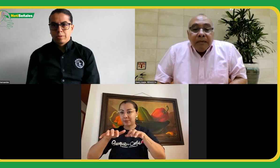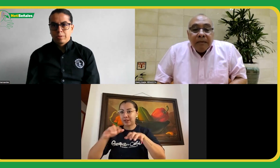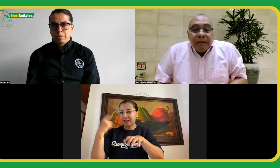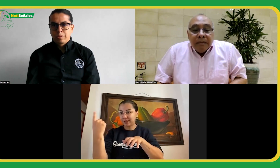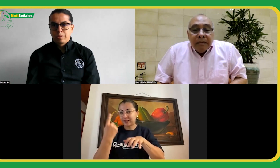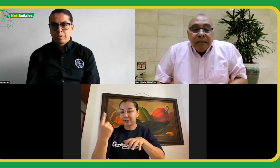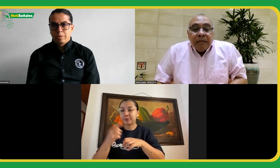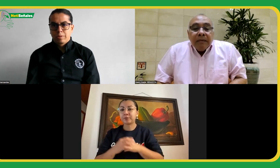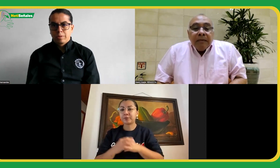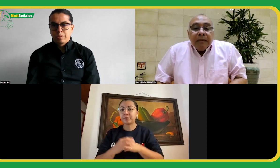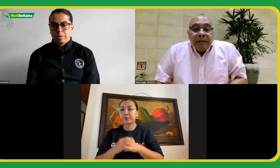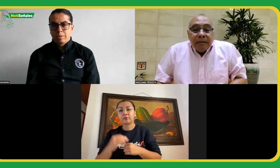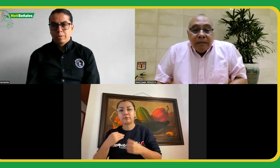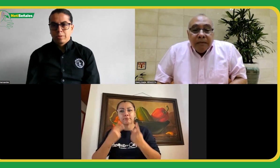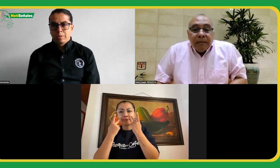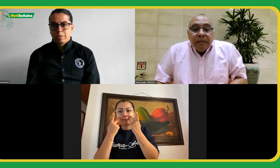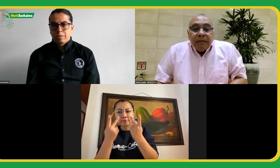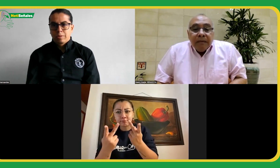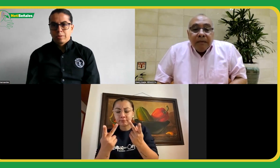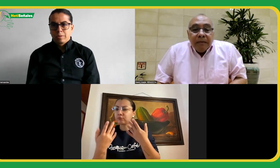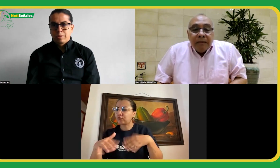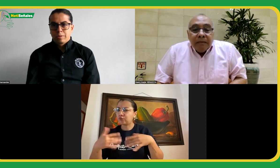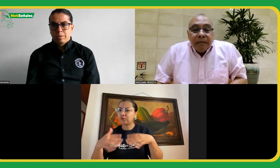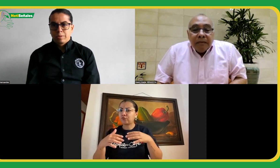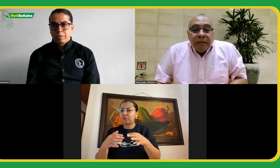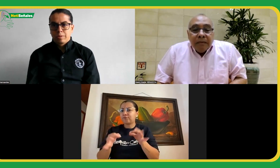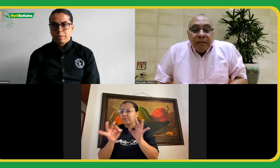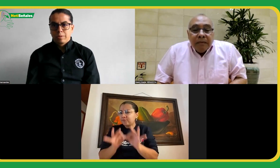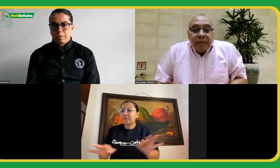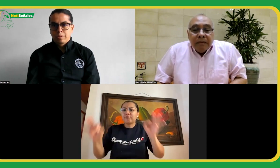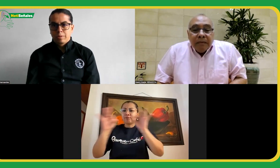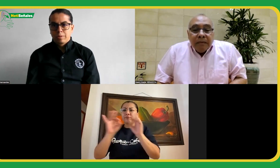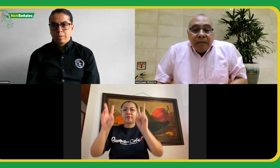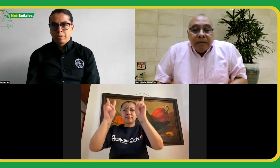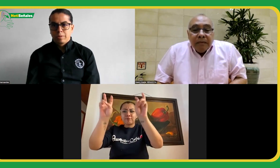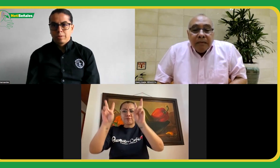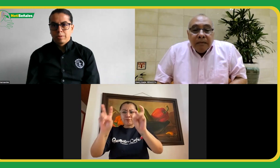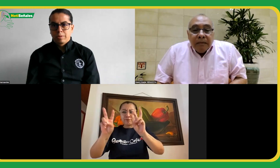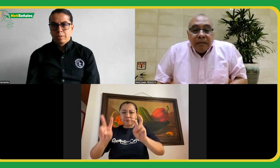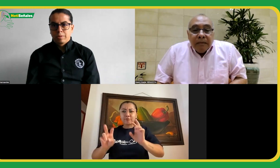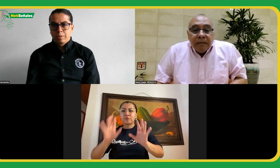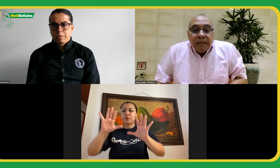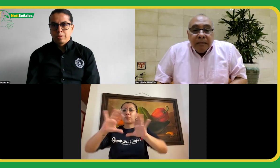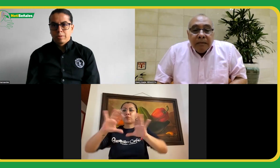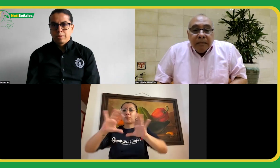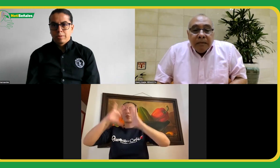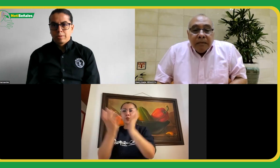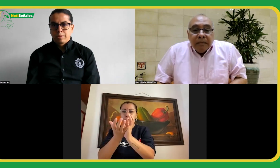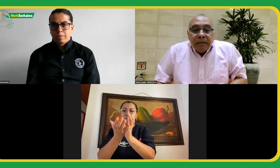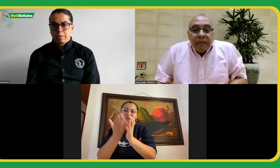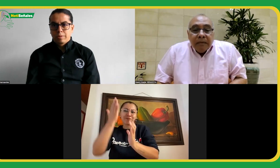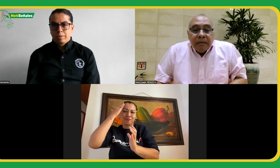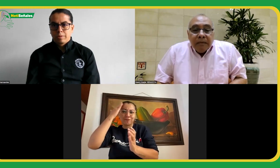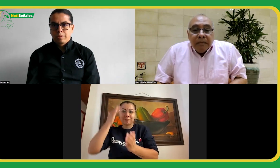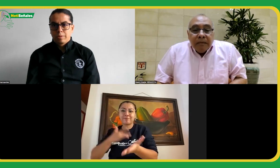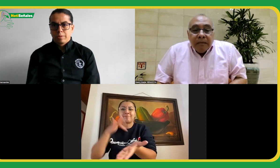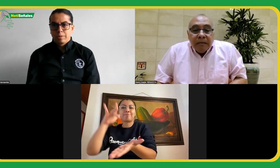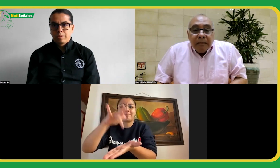asamblea general. El ver los temas que se abordaron, aunque no fue posible estar de manera